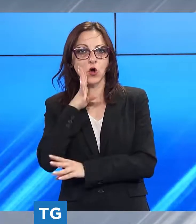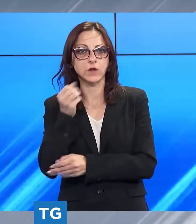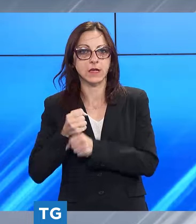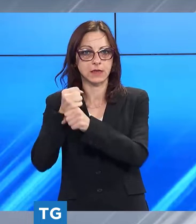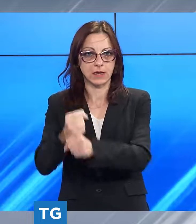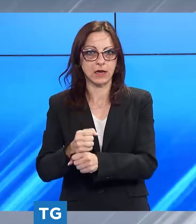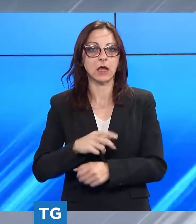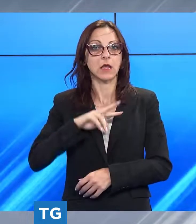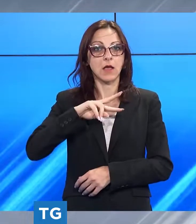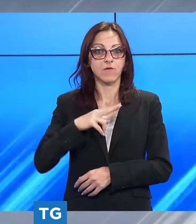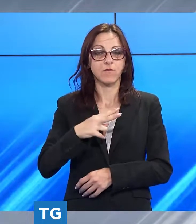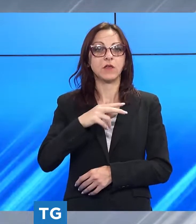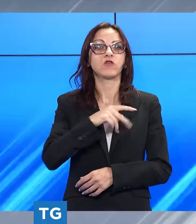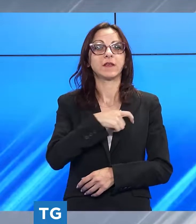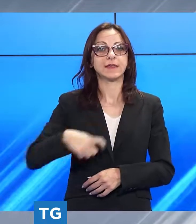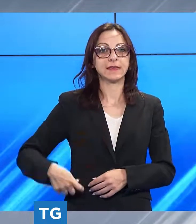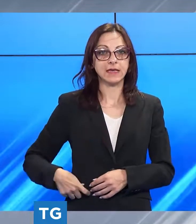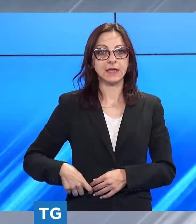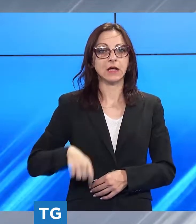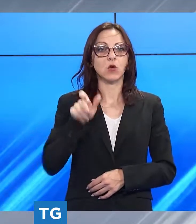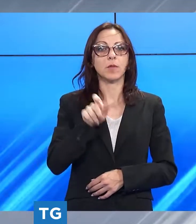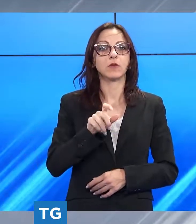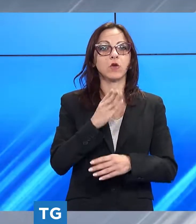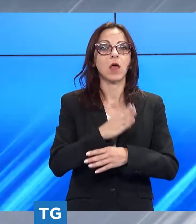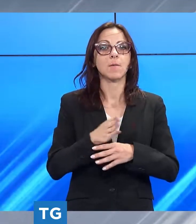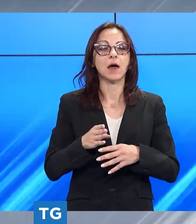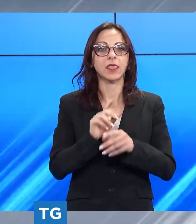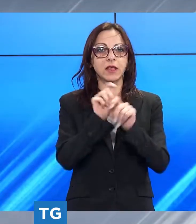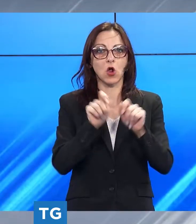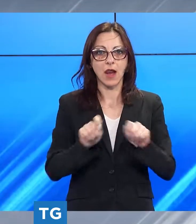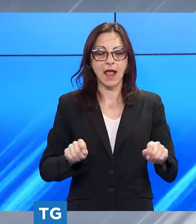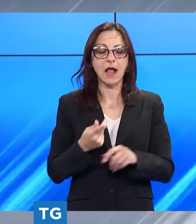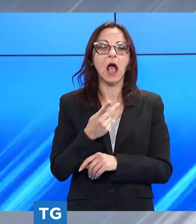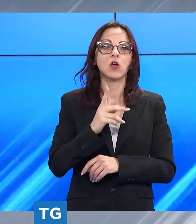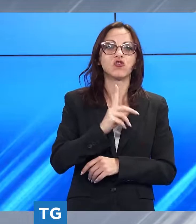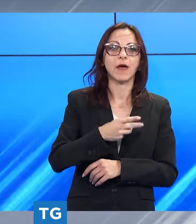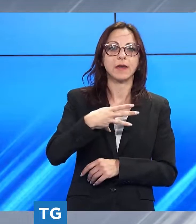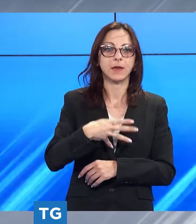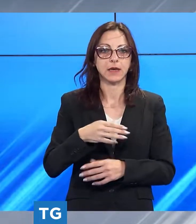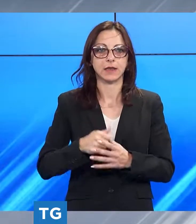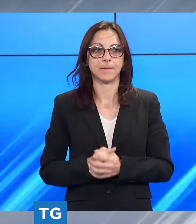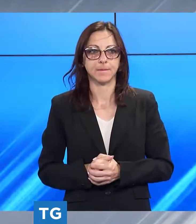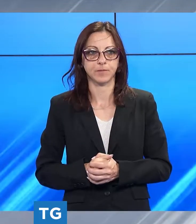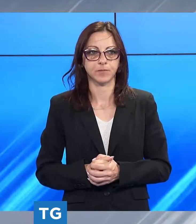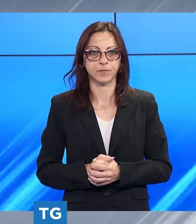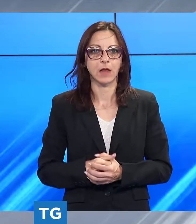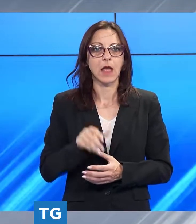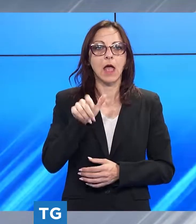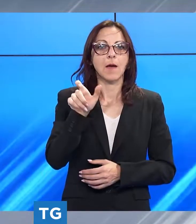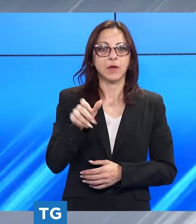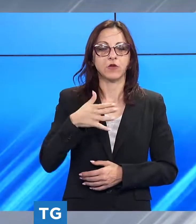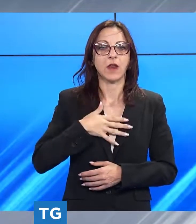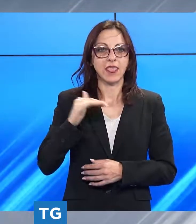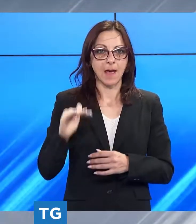sindaco il leghista giovanni minniti minorenne molestata in passeggiata vittima una